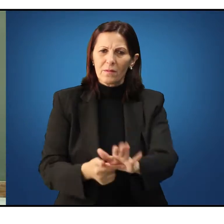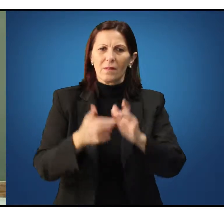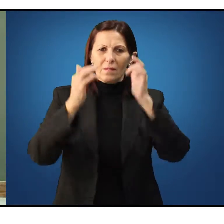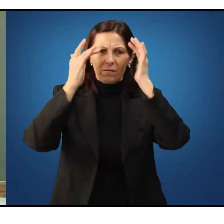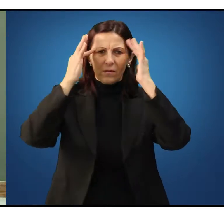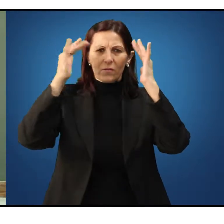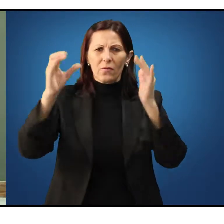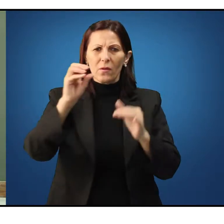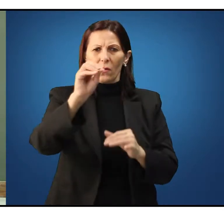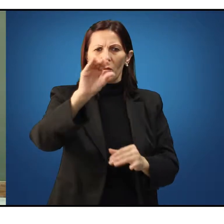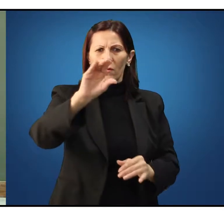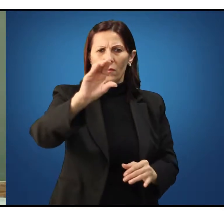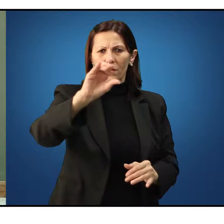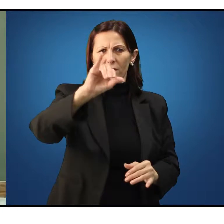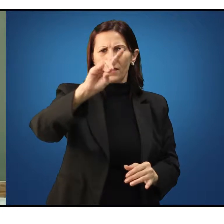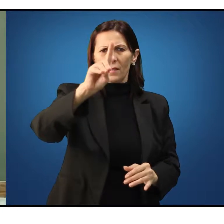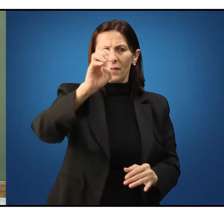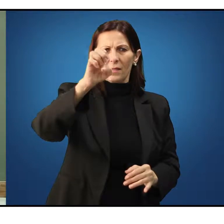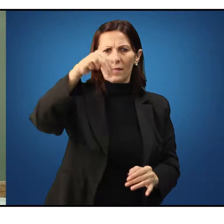ocidental,